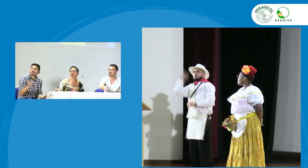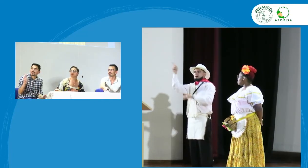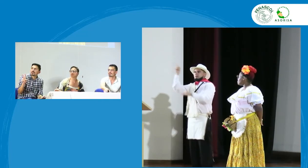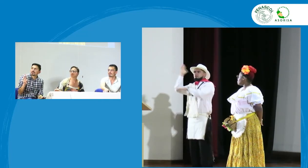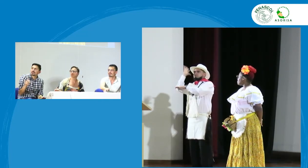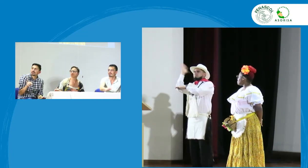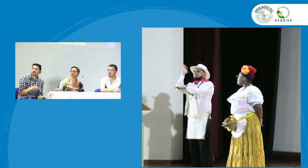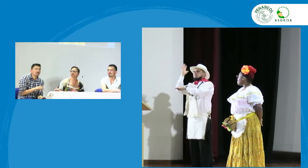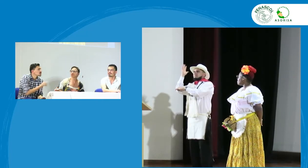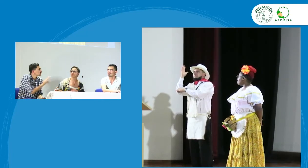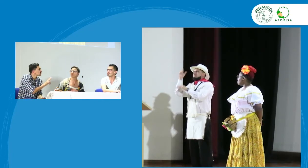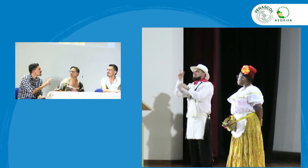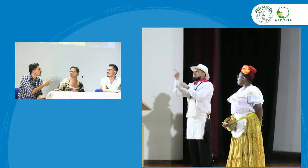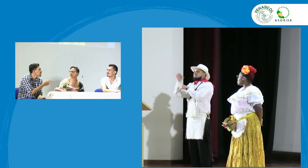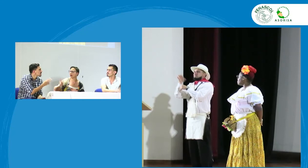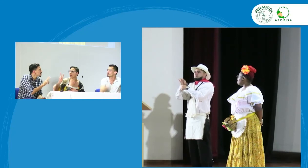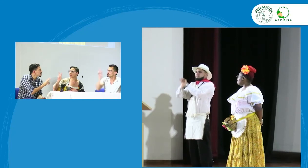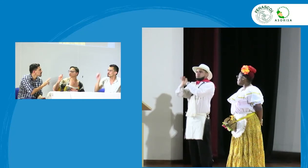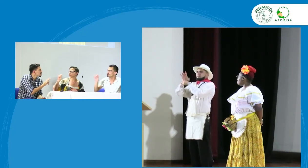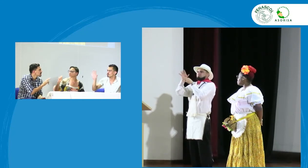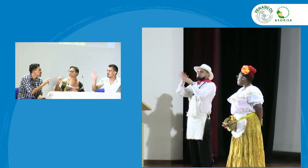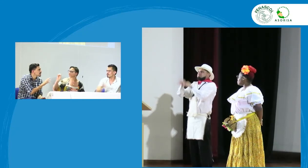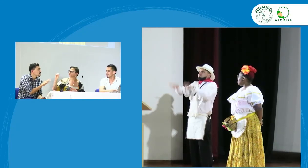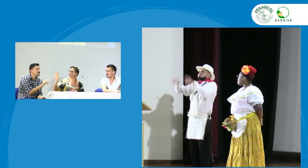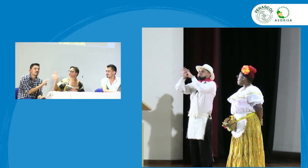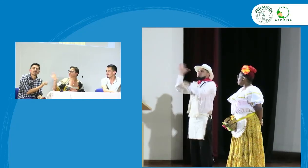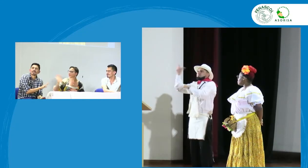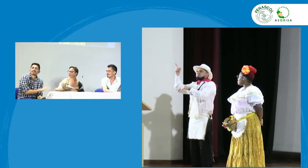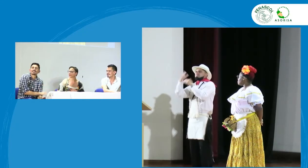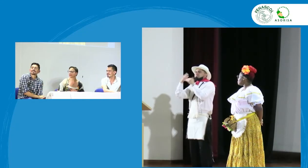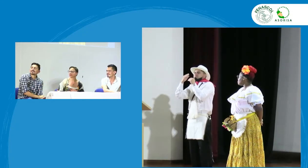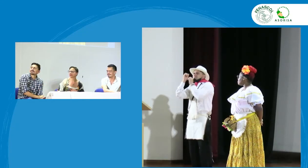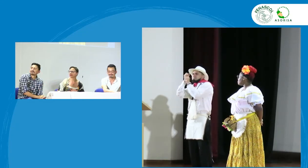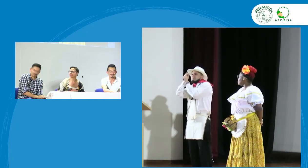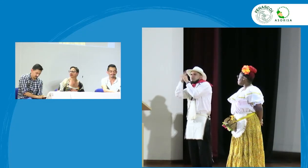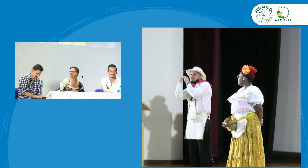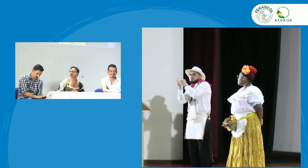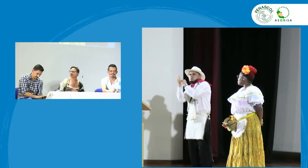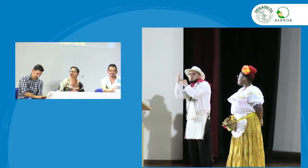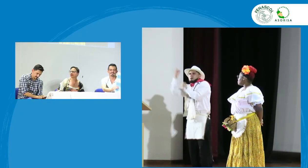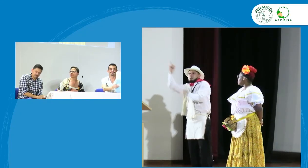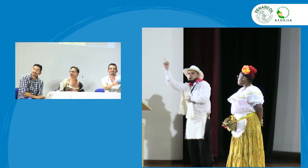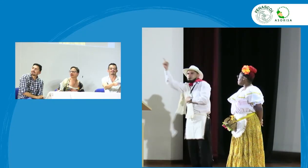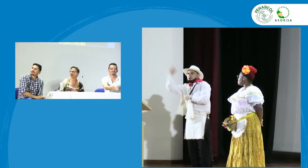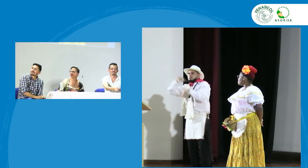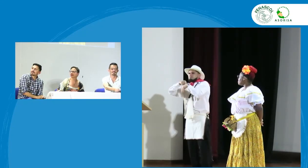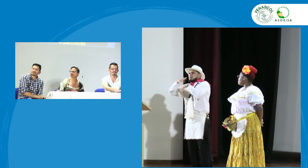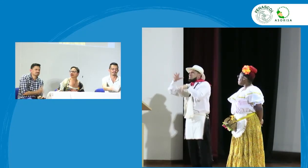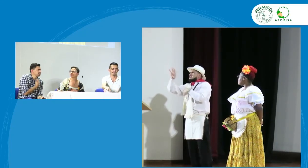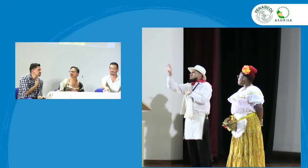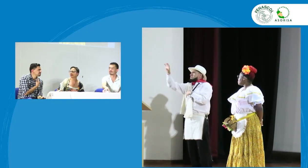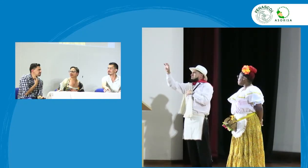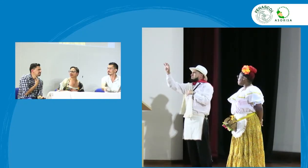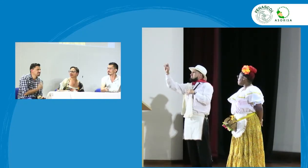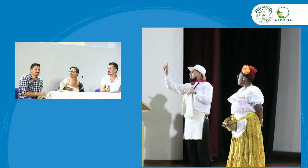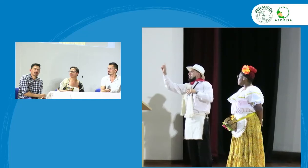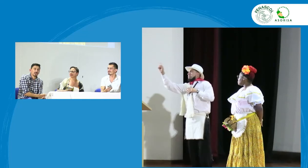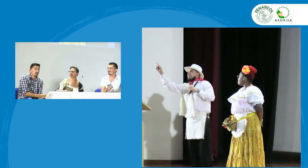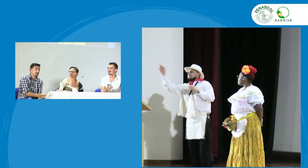Resulta que tenemos una presentación internacional desde España hay una persona que ya allá va a tener casi